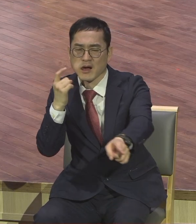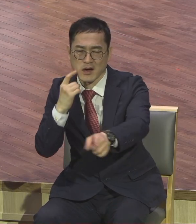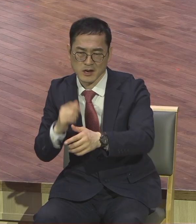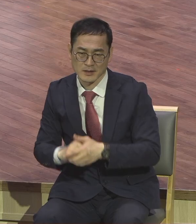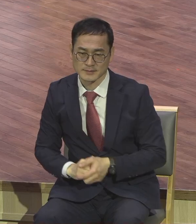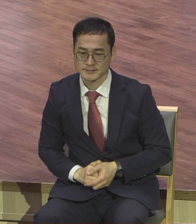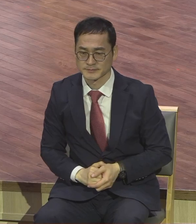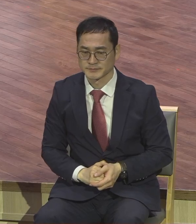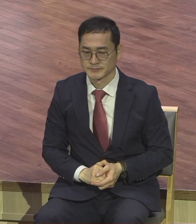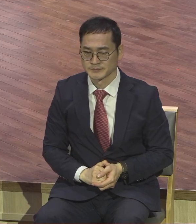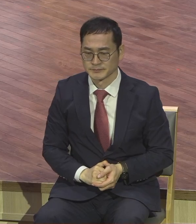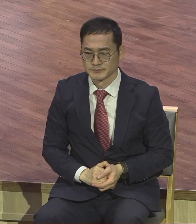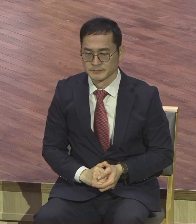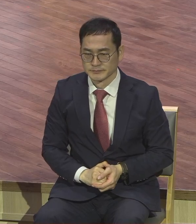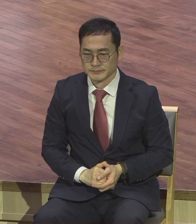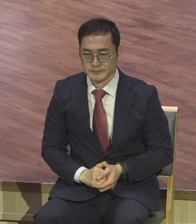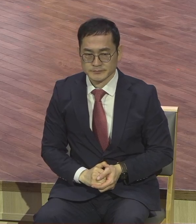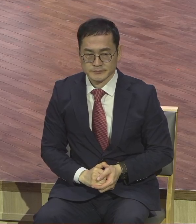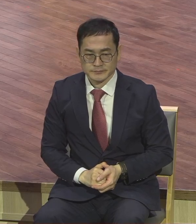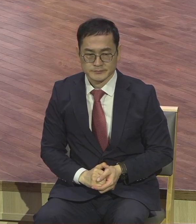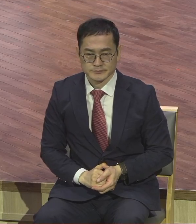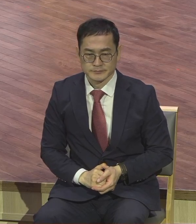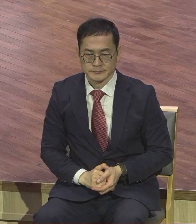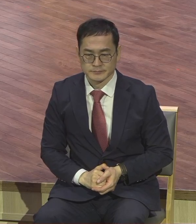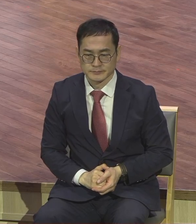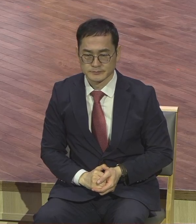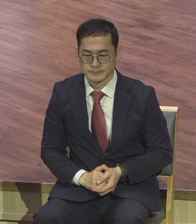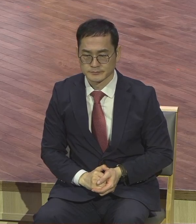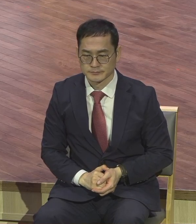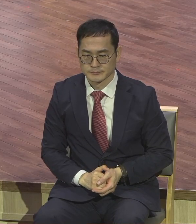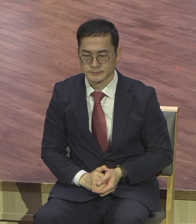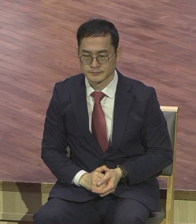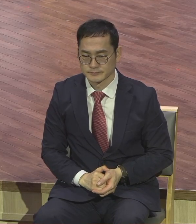이런 조건을 충족시키는 사람이 바로 마띠아